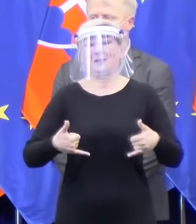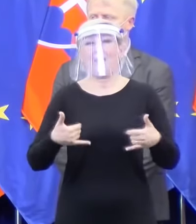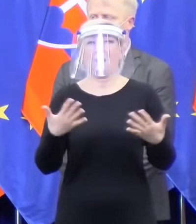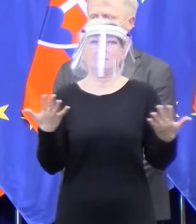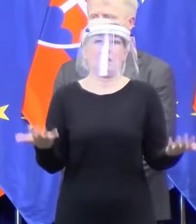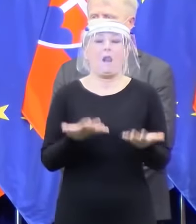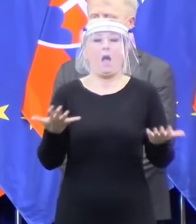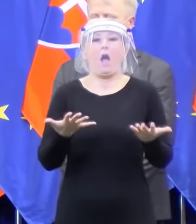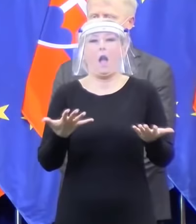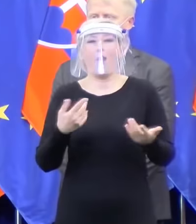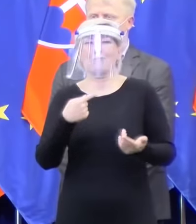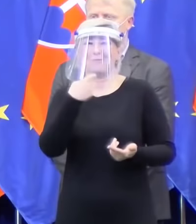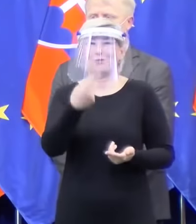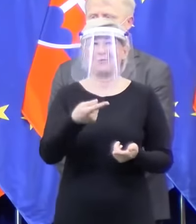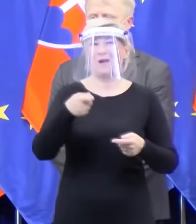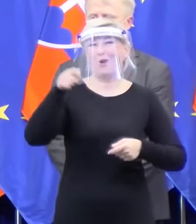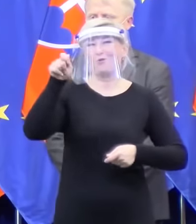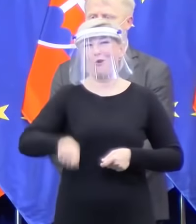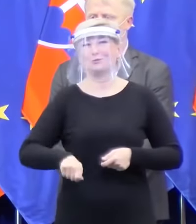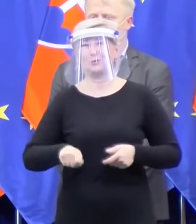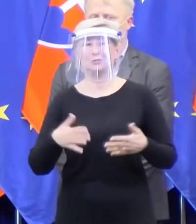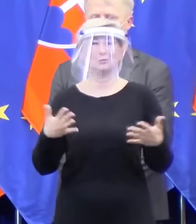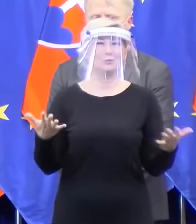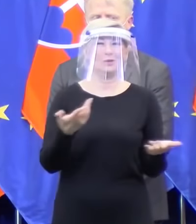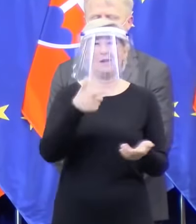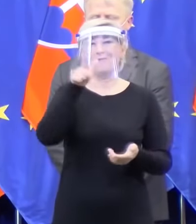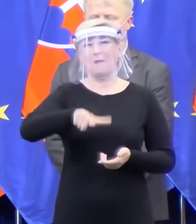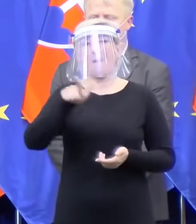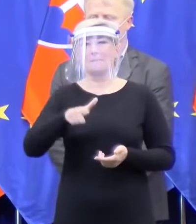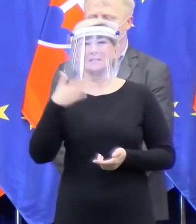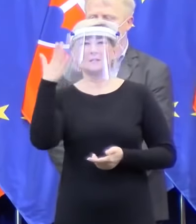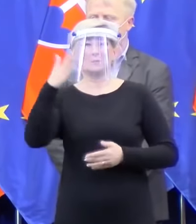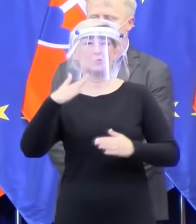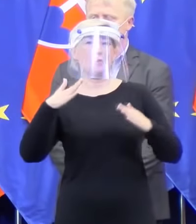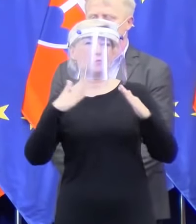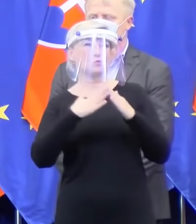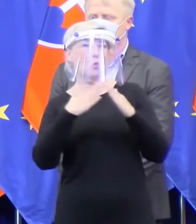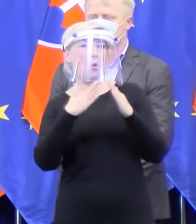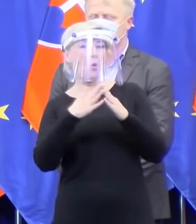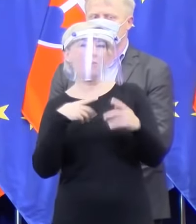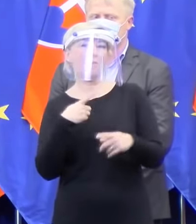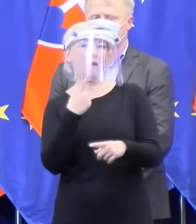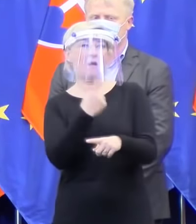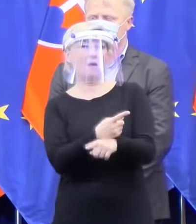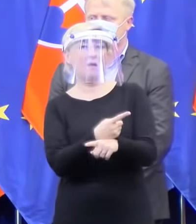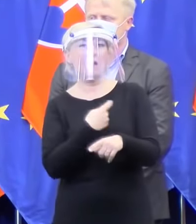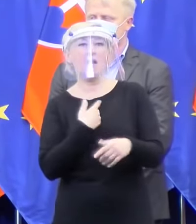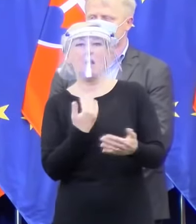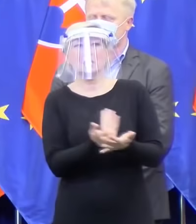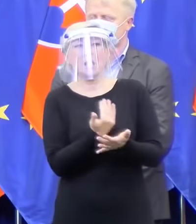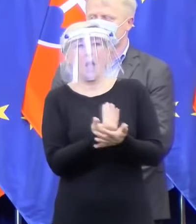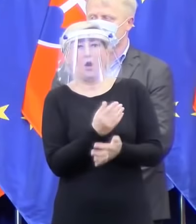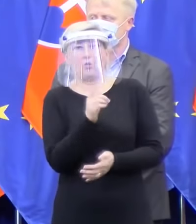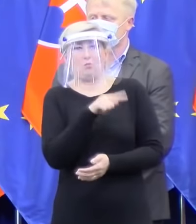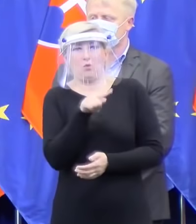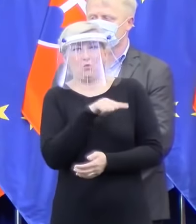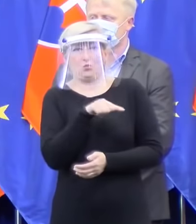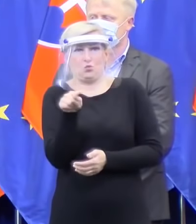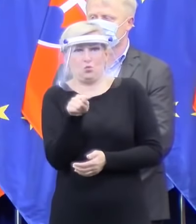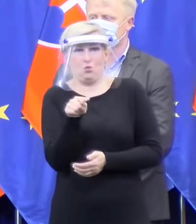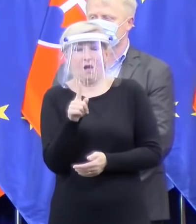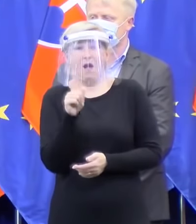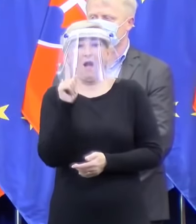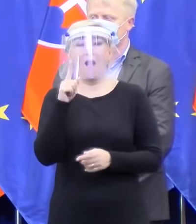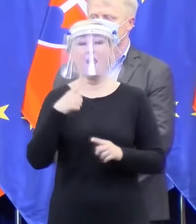z nás, keď vieme, že dva mesiace teraz budem doma, nebudem mať príjem. My ale stojíme pred otázkou, koľko bude dlho tá